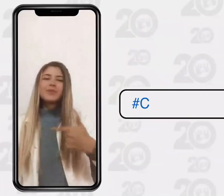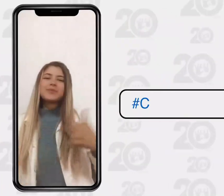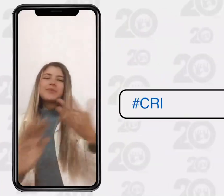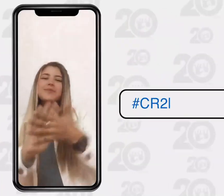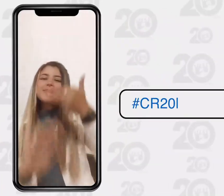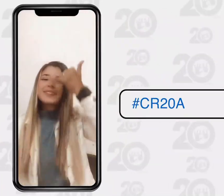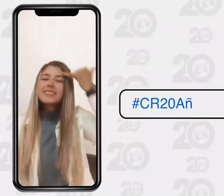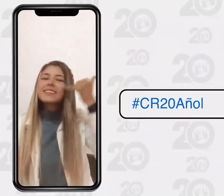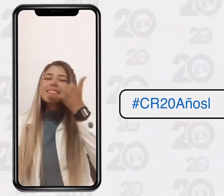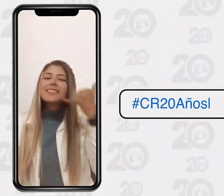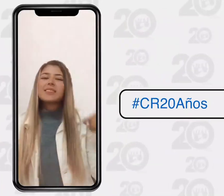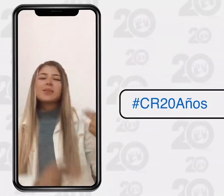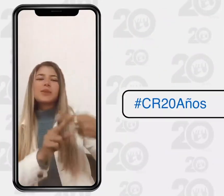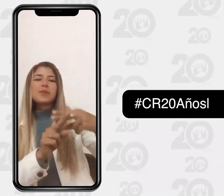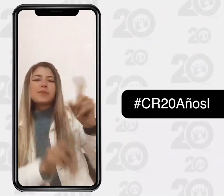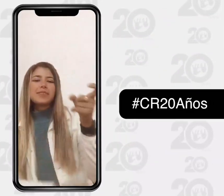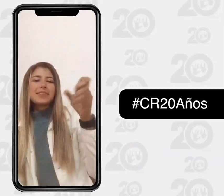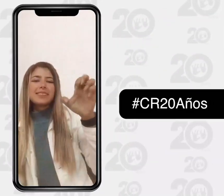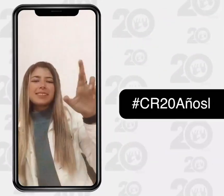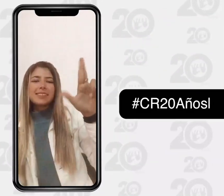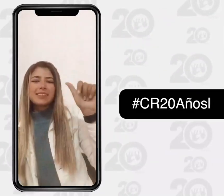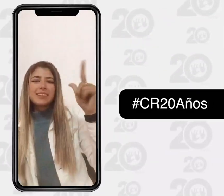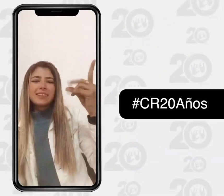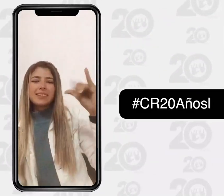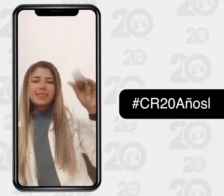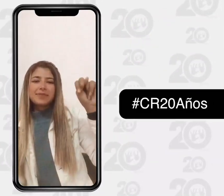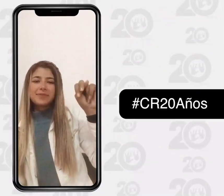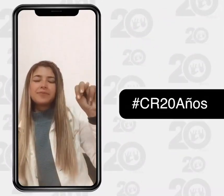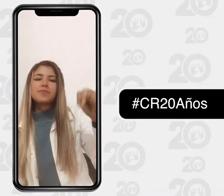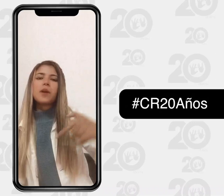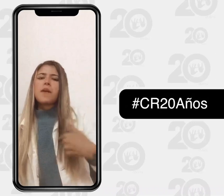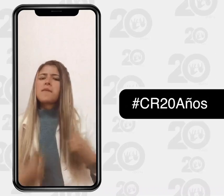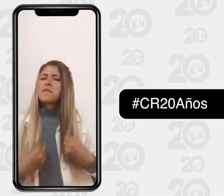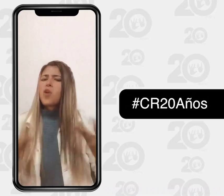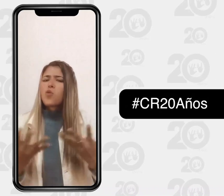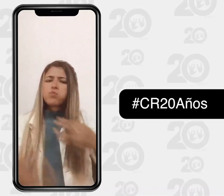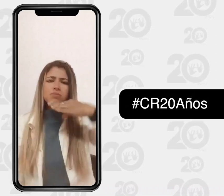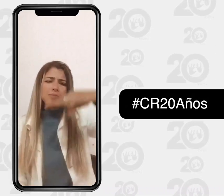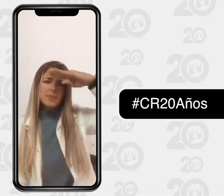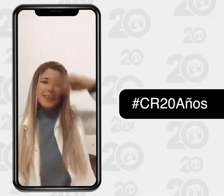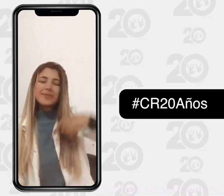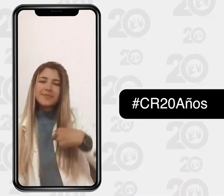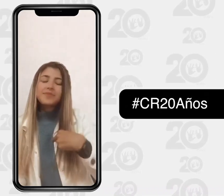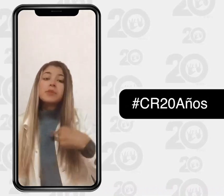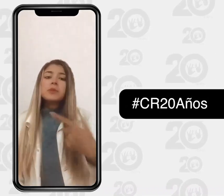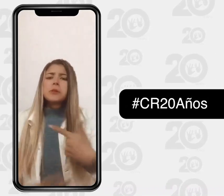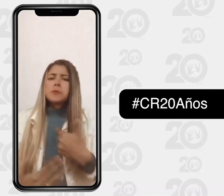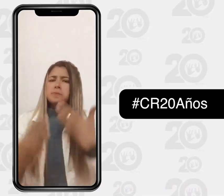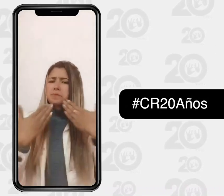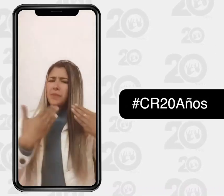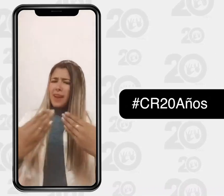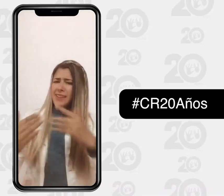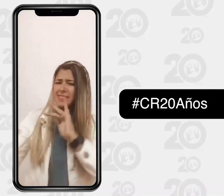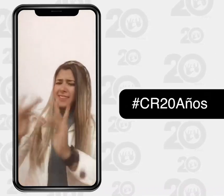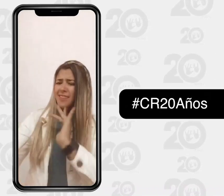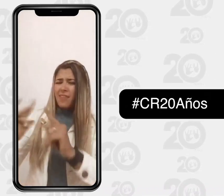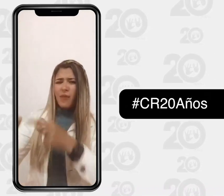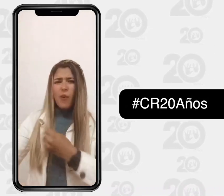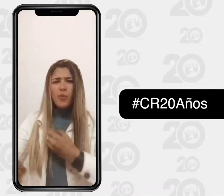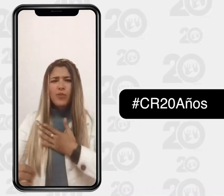hashtag Centro de Relevo 20 años. Mucho gusto, esta es mi seña, mi nombre es Geraldine. Yo vivo en la ciudad de Medellín